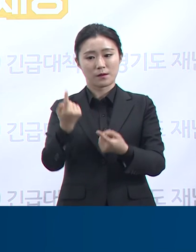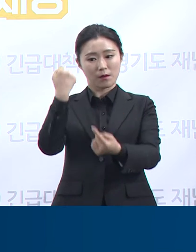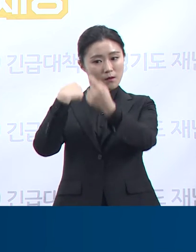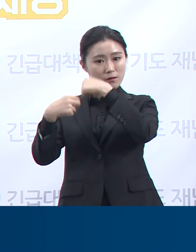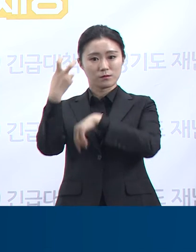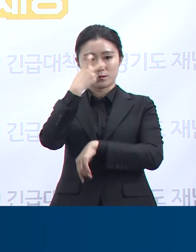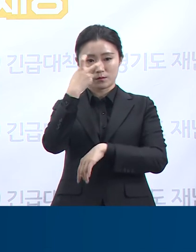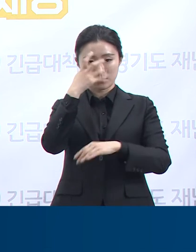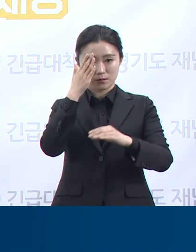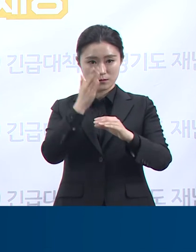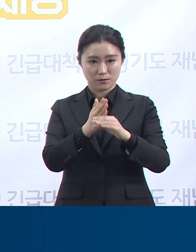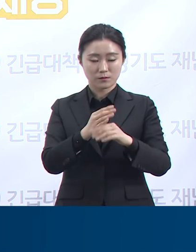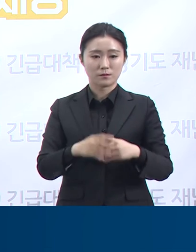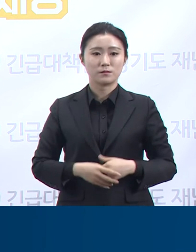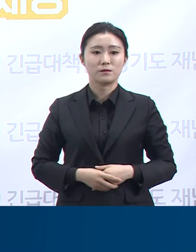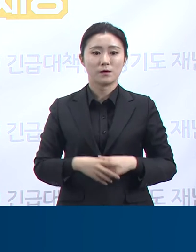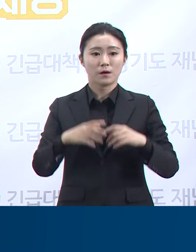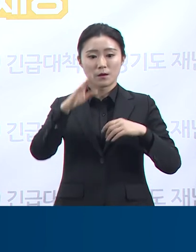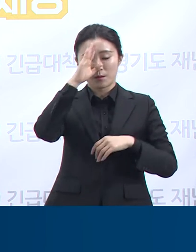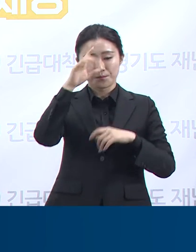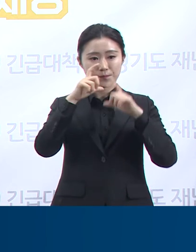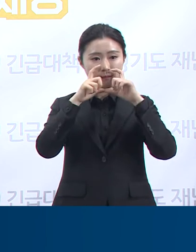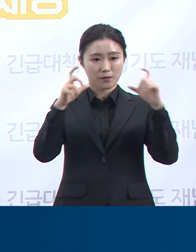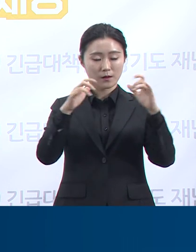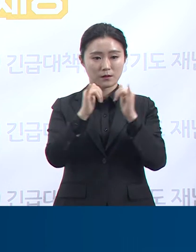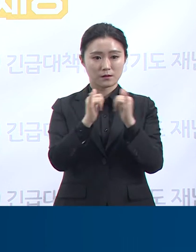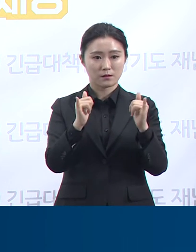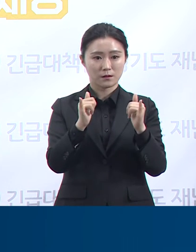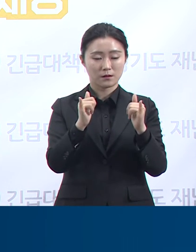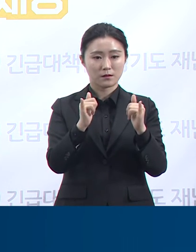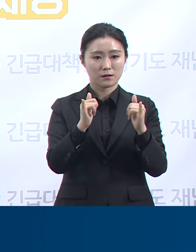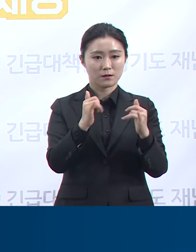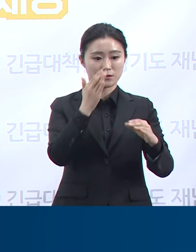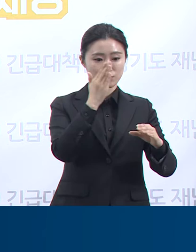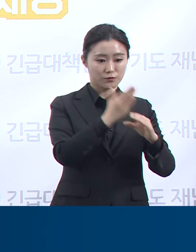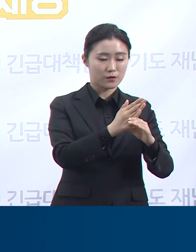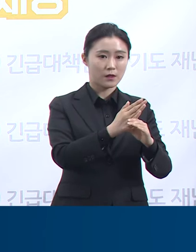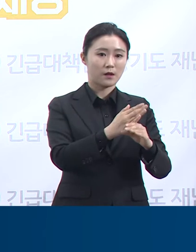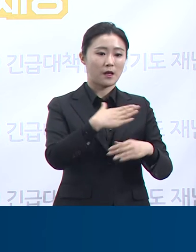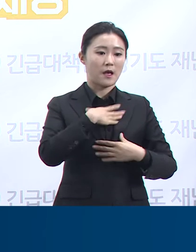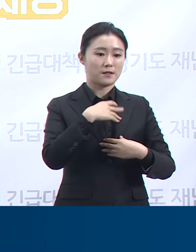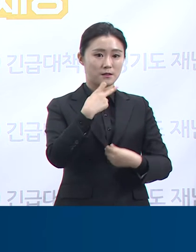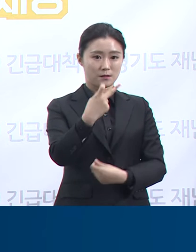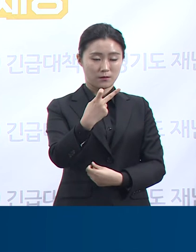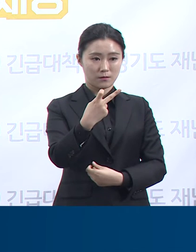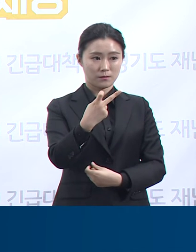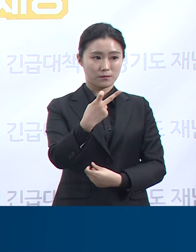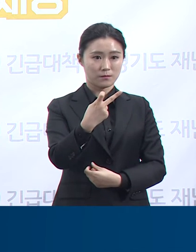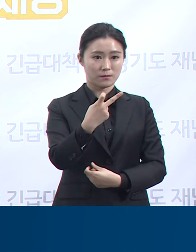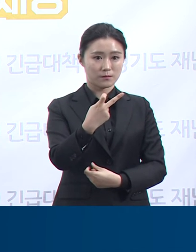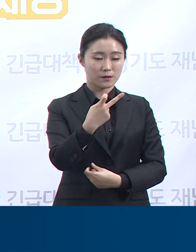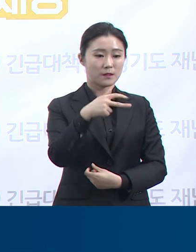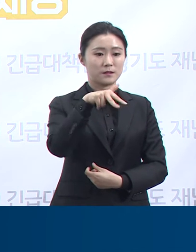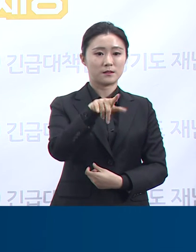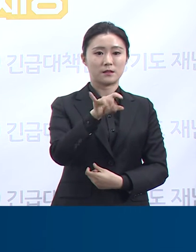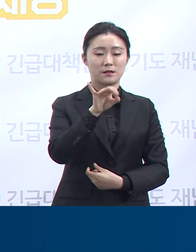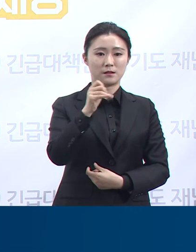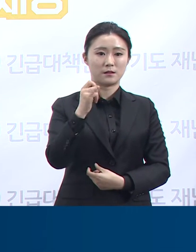1명이 안성제일화학에 근무하는 것으로 확인되어 직원 61명에 대해 검사 진행 중입니다.